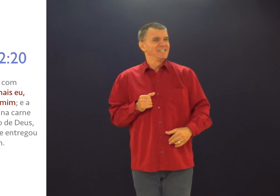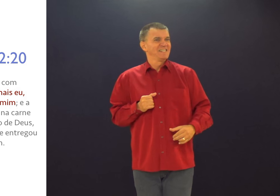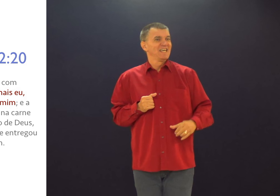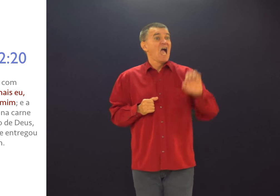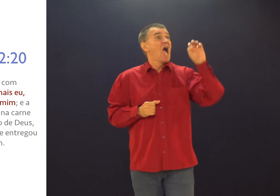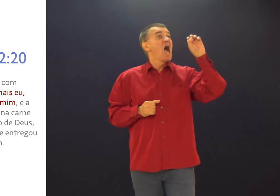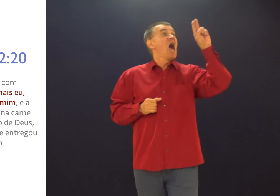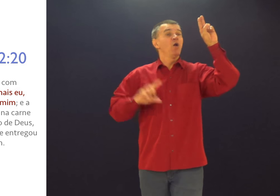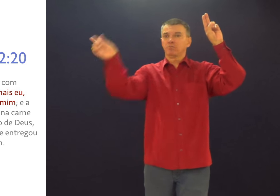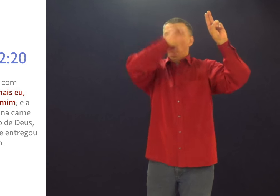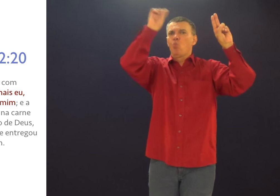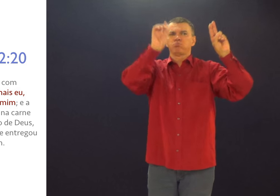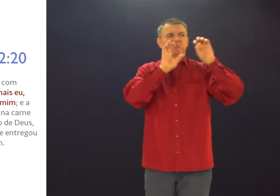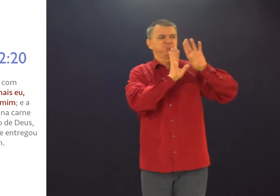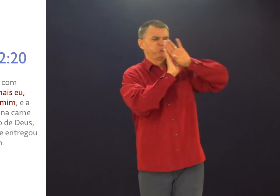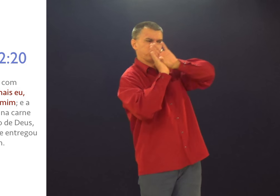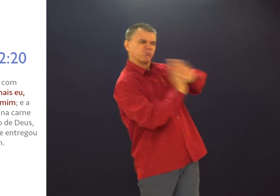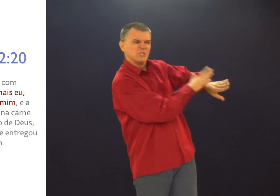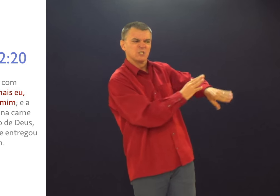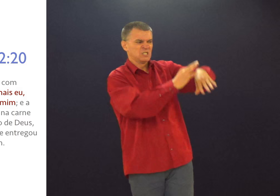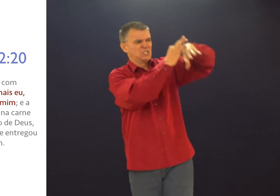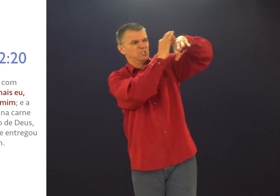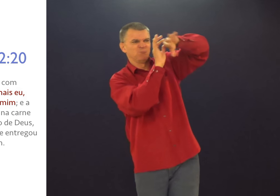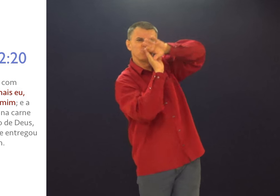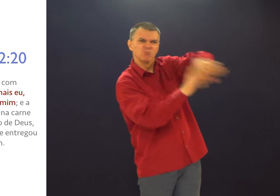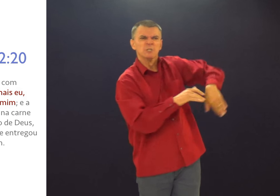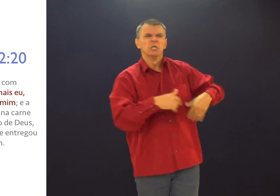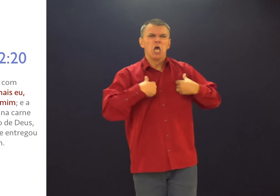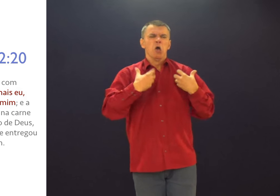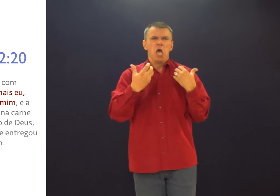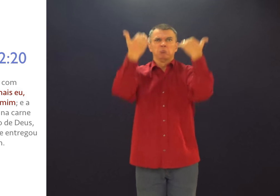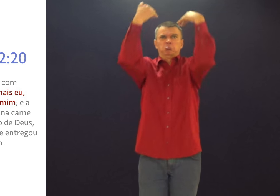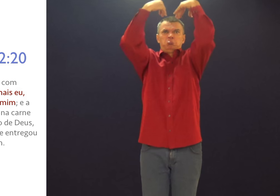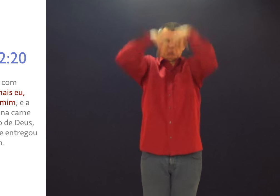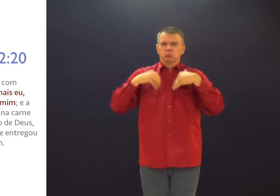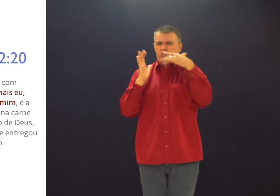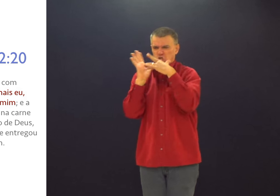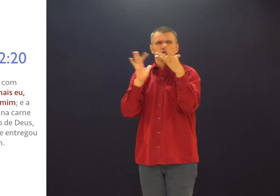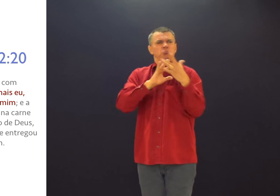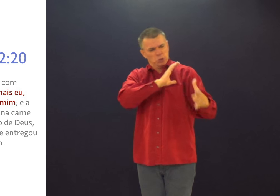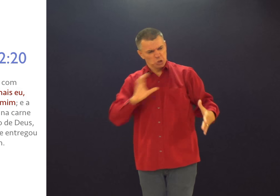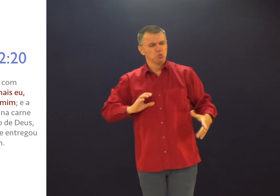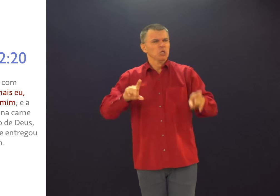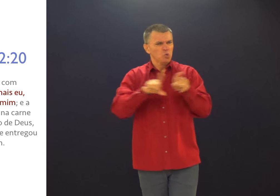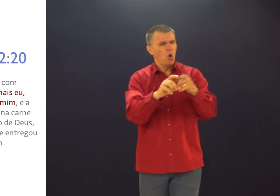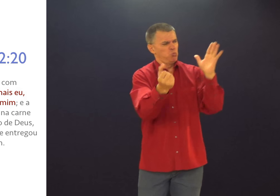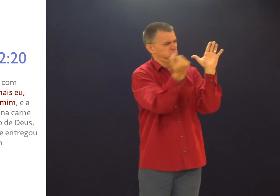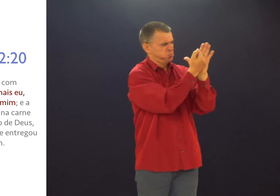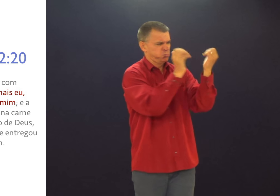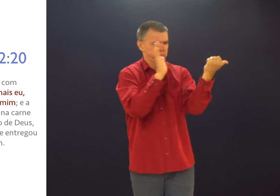Jesus está dentro de mim. Chega do eu, do eu. Não, chega, chega. Eu quero Jesus em mim. Eu quero Jesus.